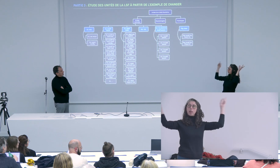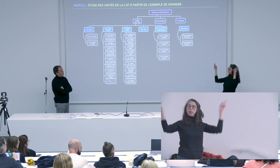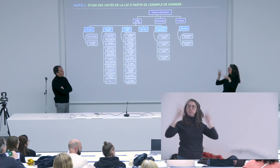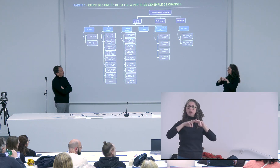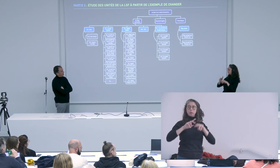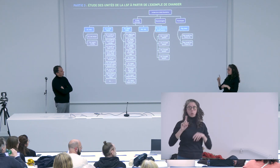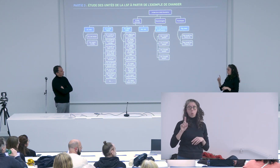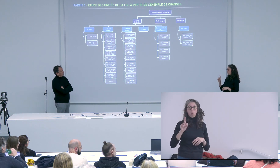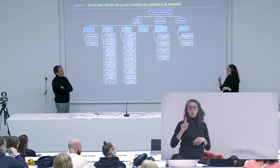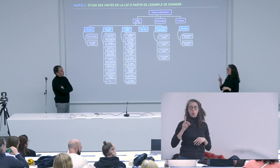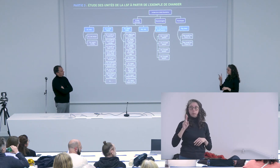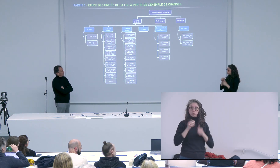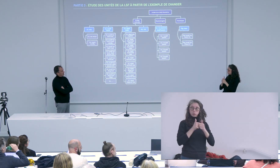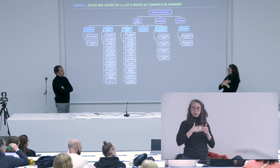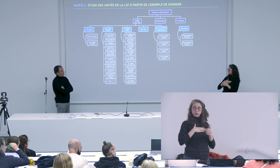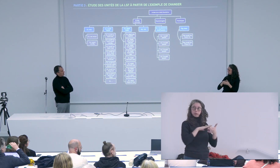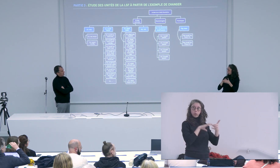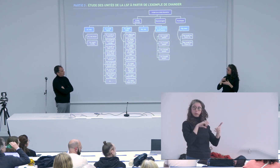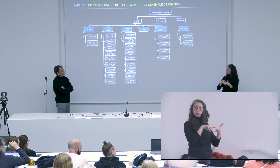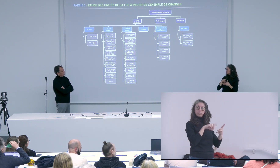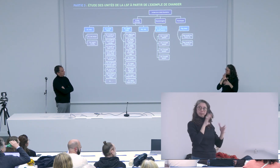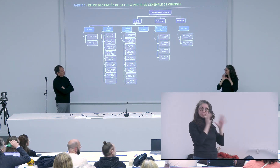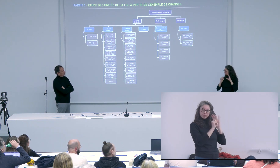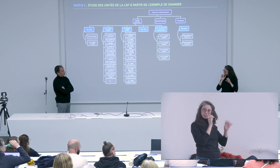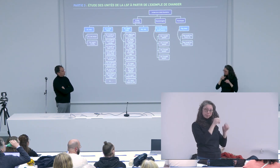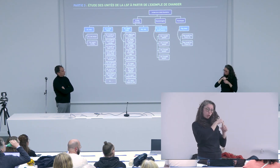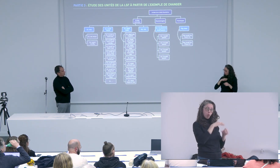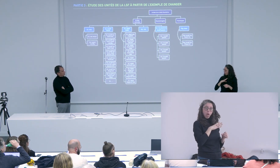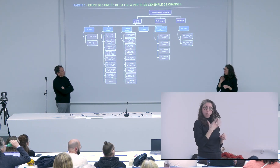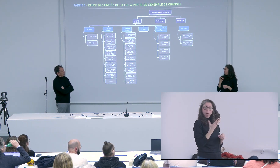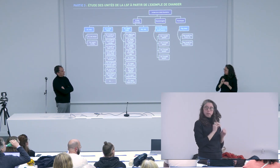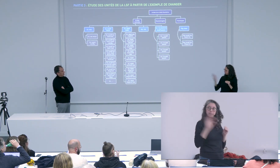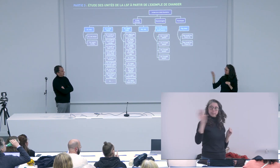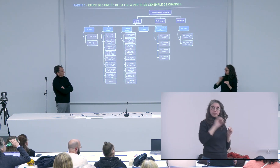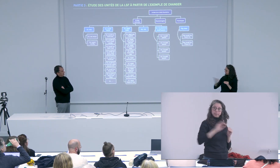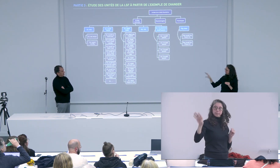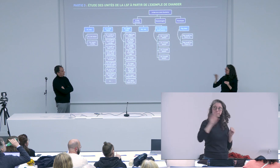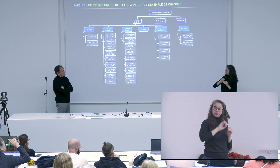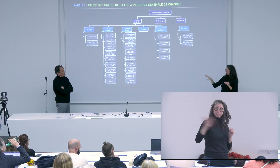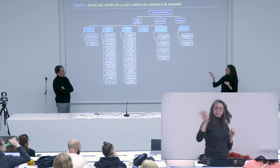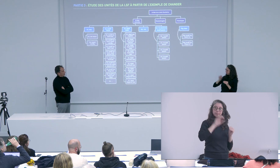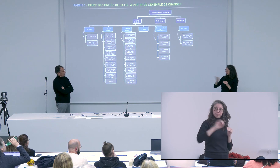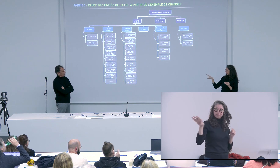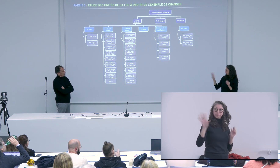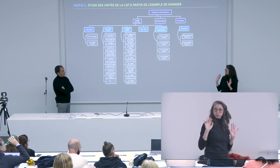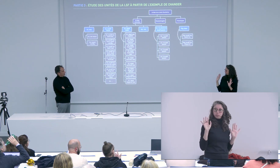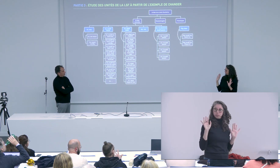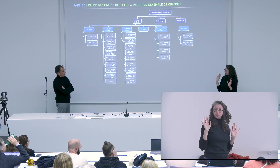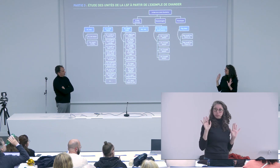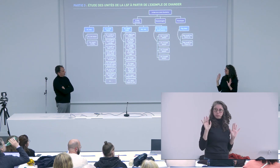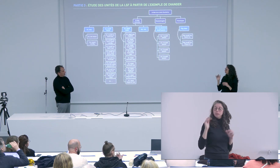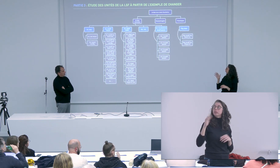dans ce que je présente là sur cette diapositive ça ne sont pas sur les verbes de manière générale c'est ce qu'il y avait dans mon corpus c'est ce que j'ai pu